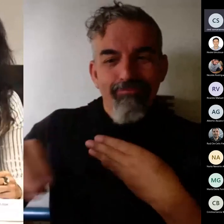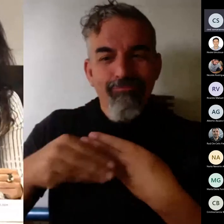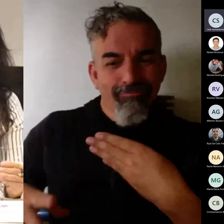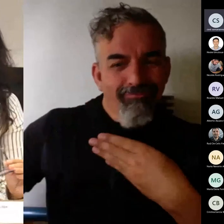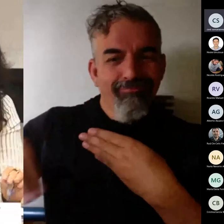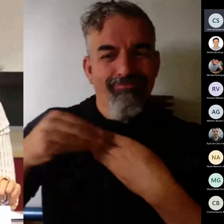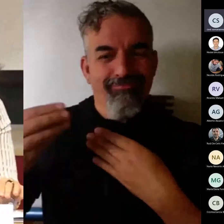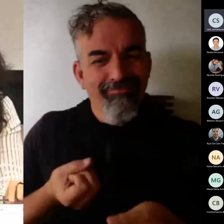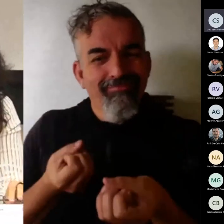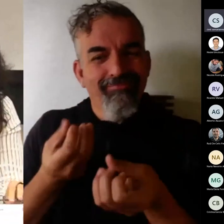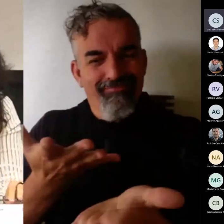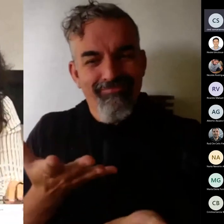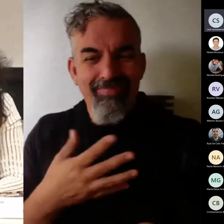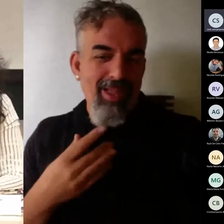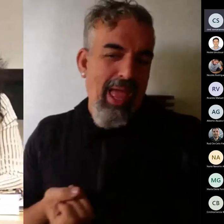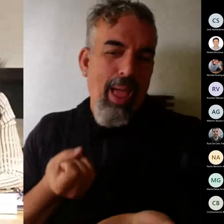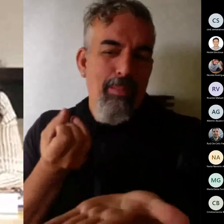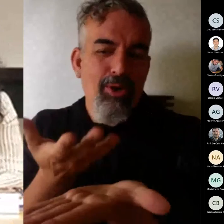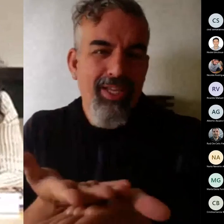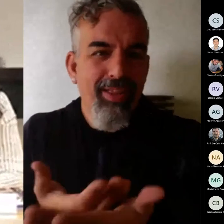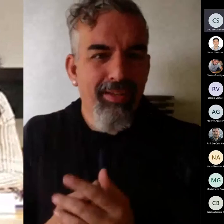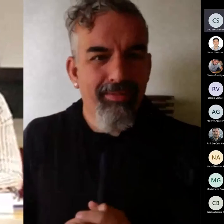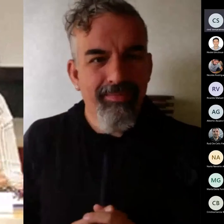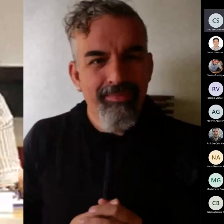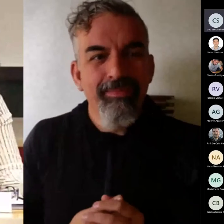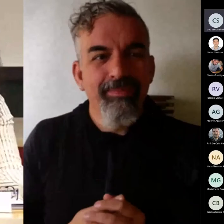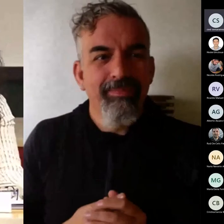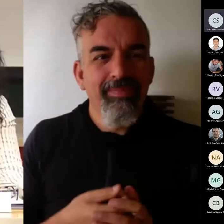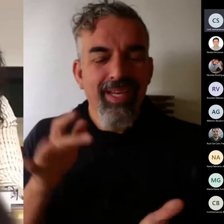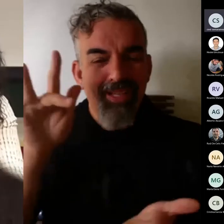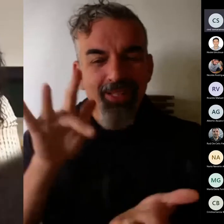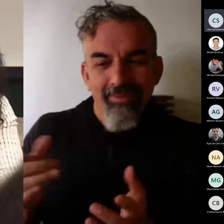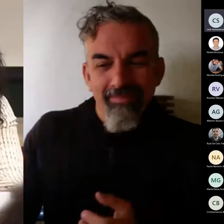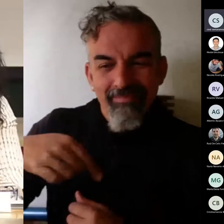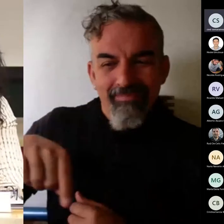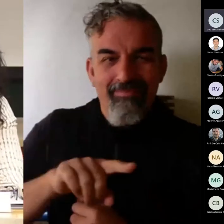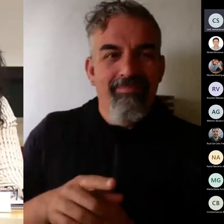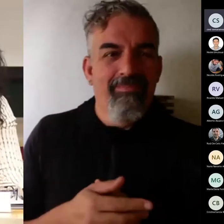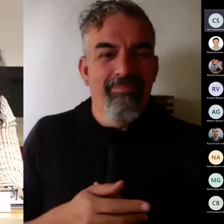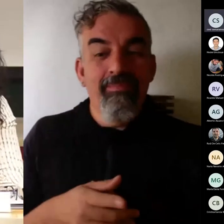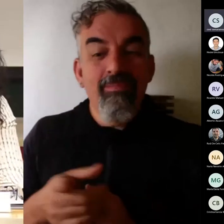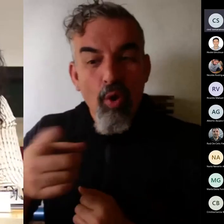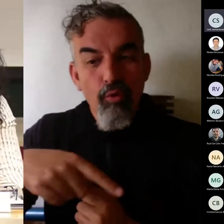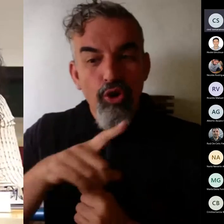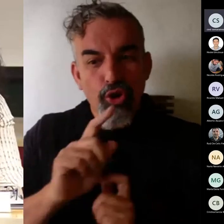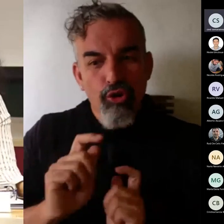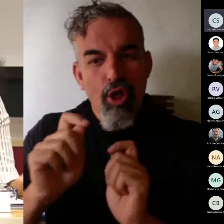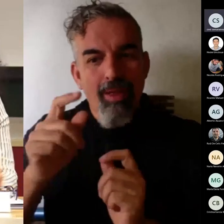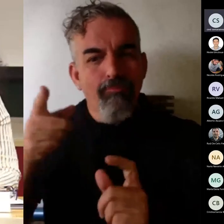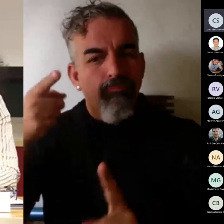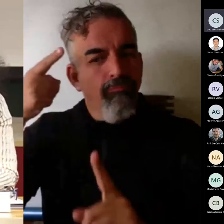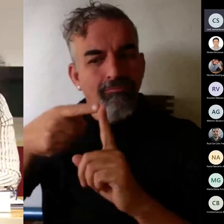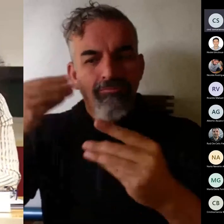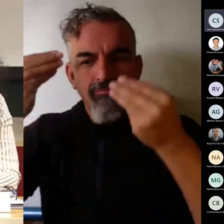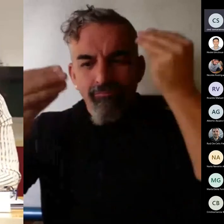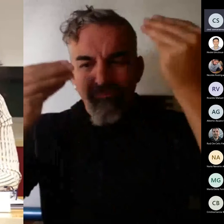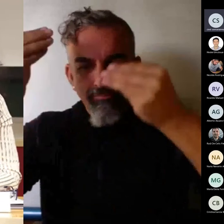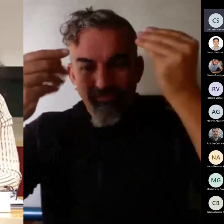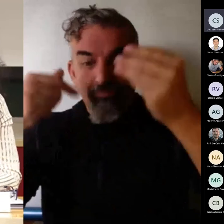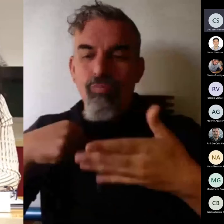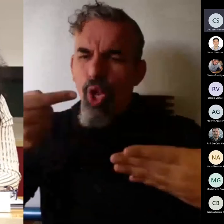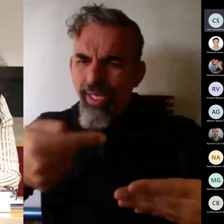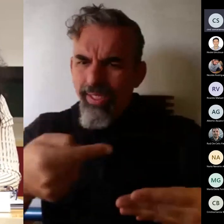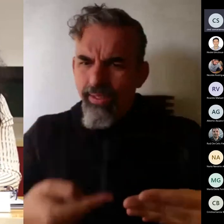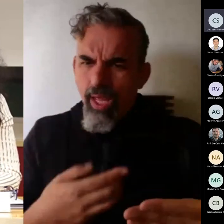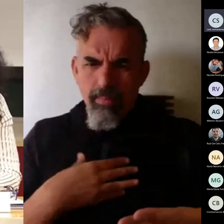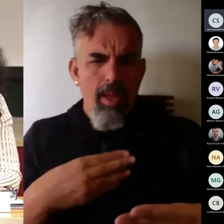compañeros esos pequeños que podéis ir reflexionando sobre ellos yo tengo aquí un listado